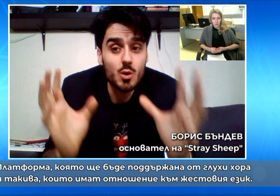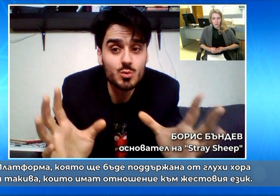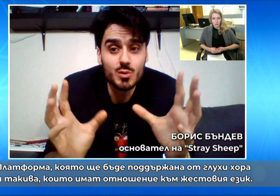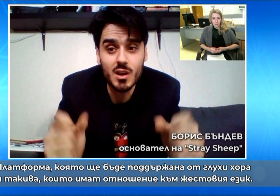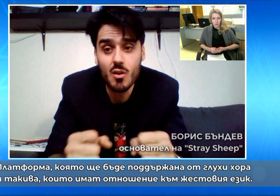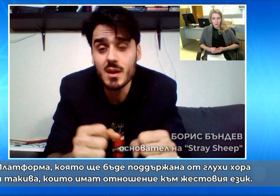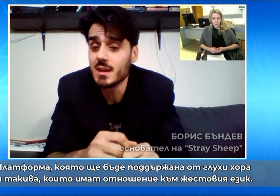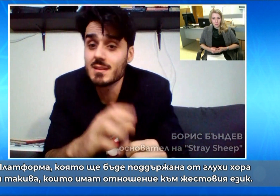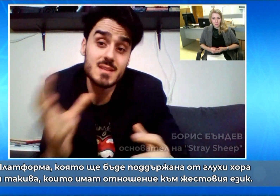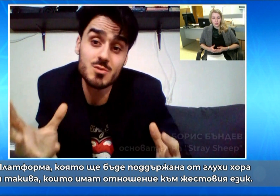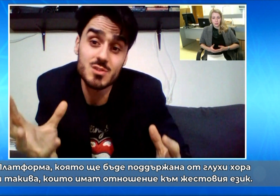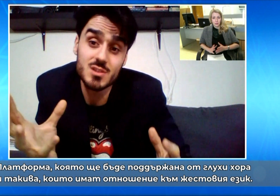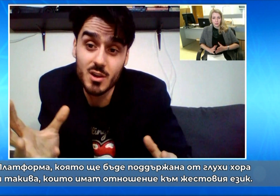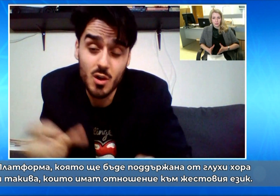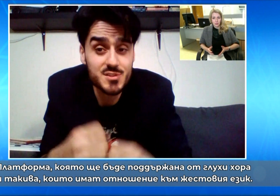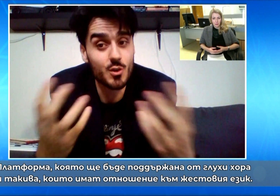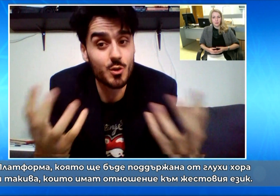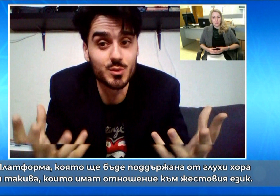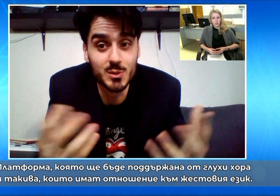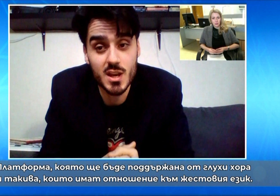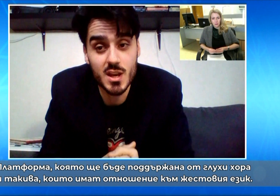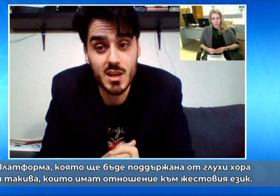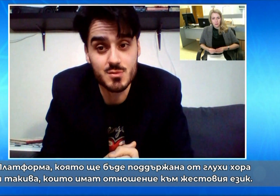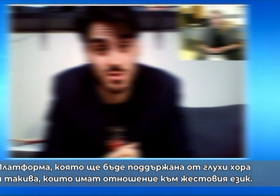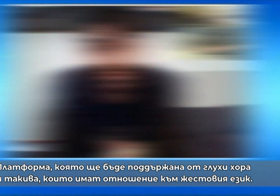глухи хора и не само за глухи хора, а за хора, които имат отношение към жестов език.